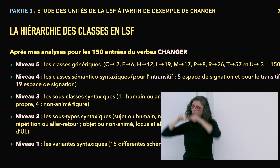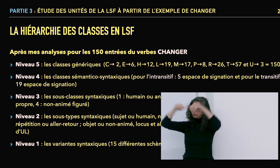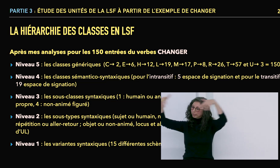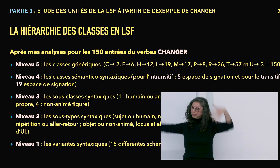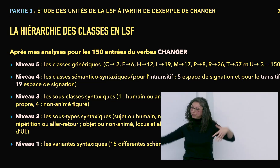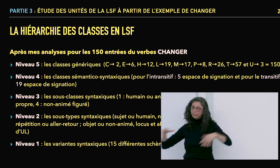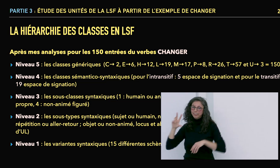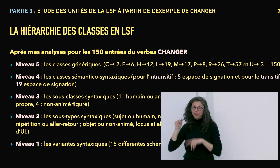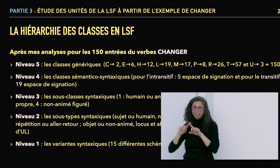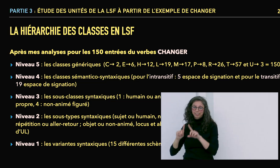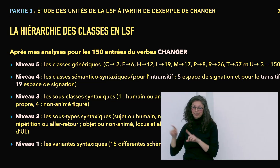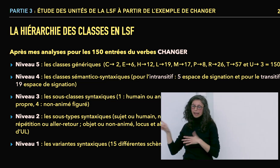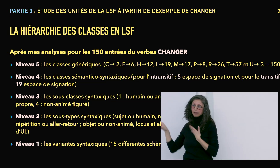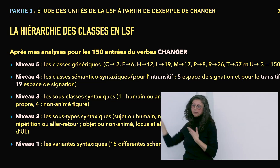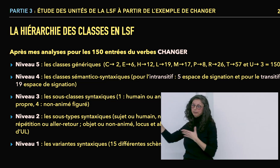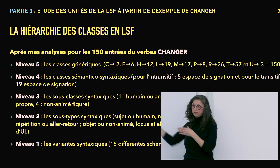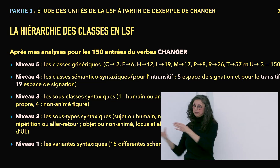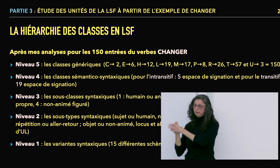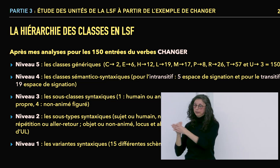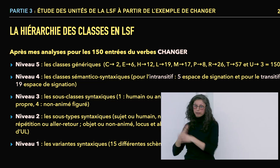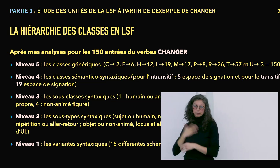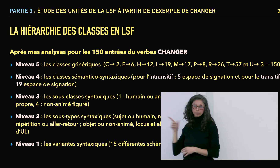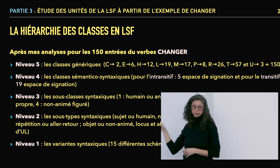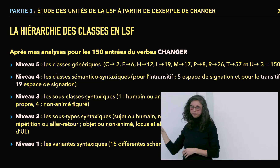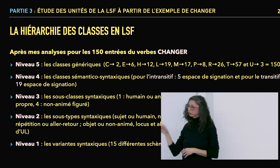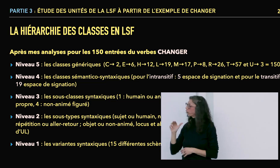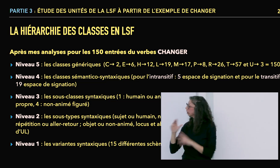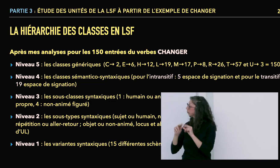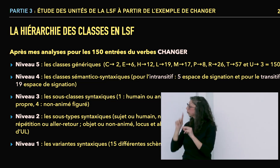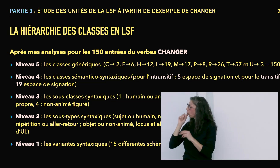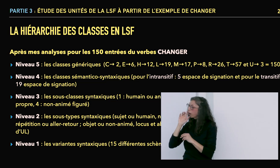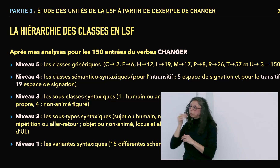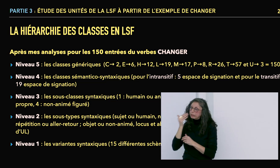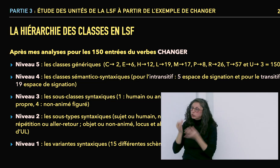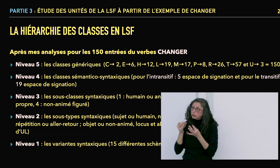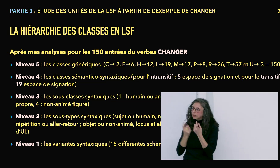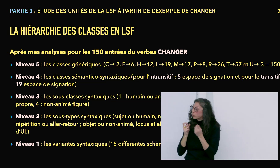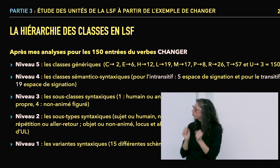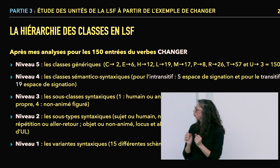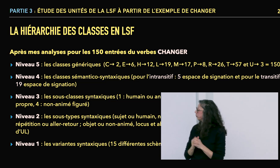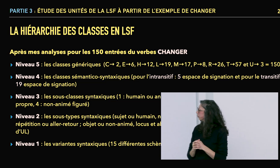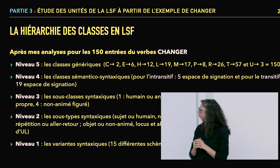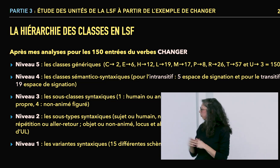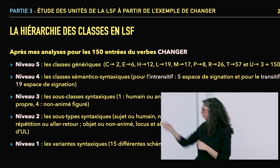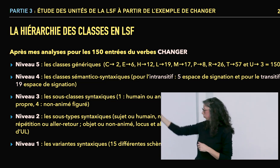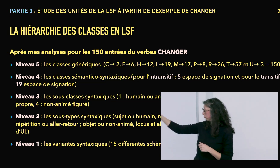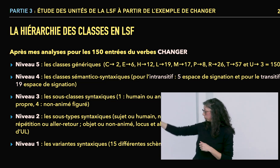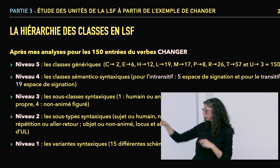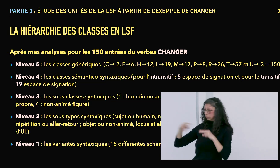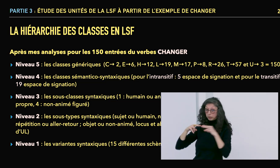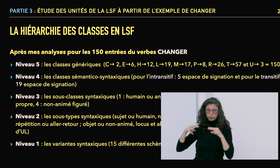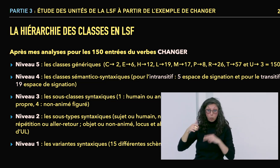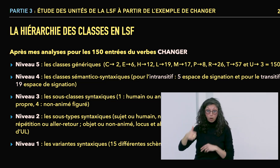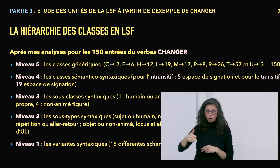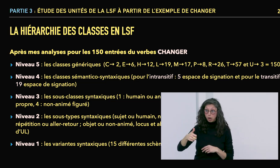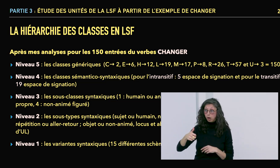Et ma proposition des 30 sous-catégories que vous avez vu tout à l'heure est intégrée plutôt dans le niveau 2. Et je peux vous l'expliquer si